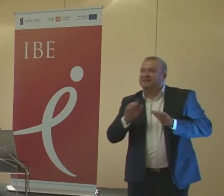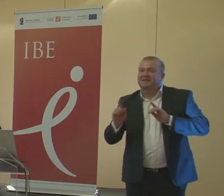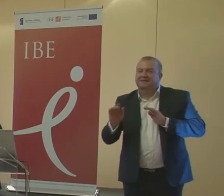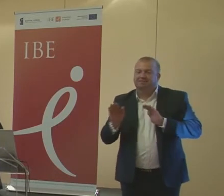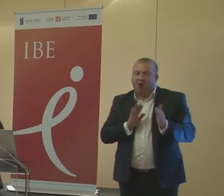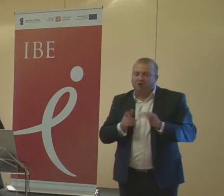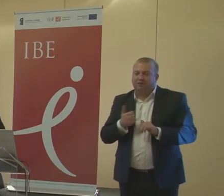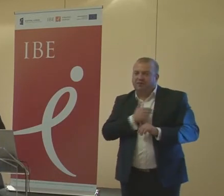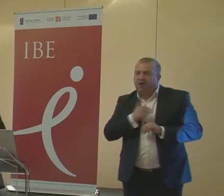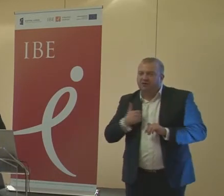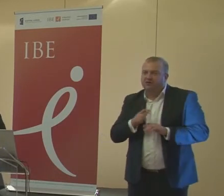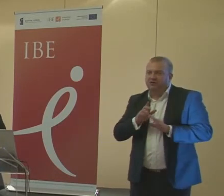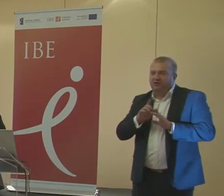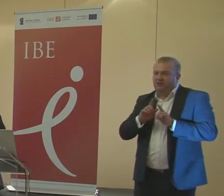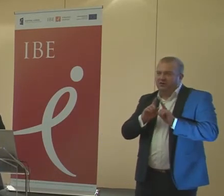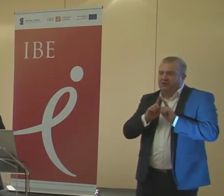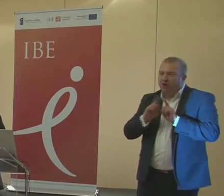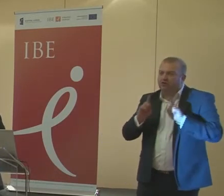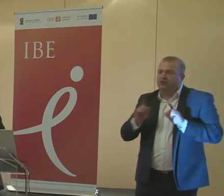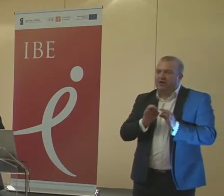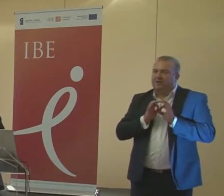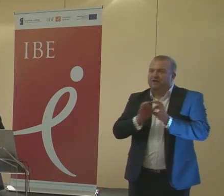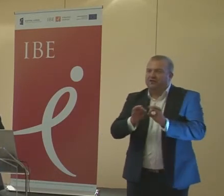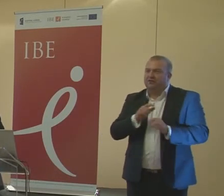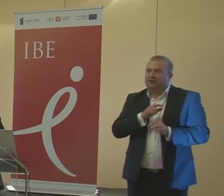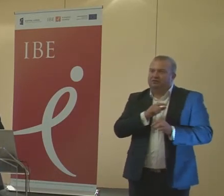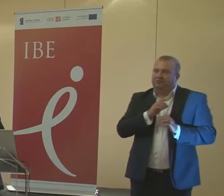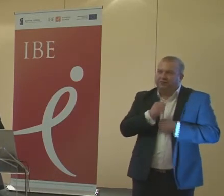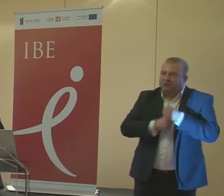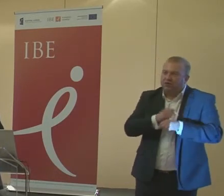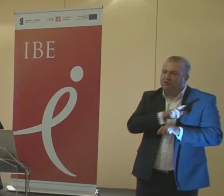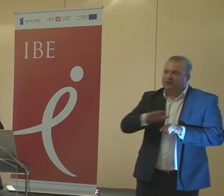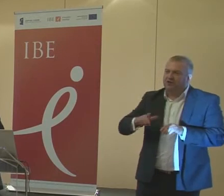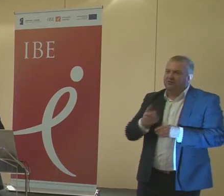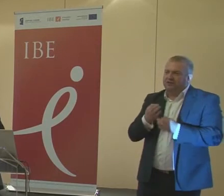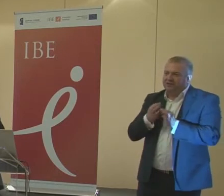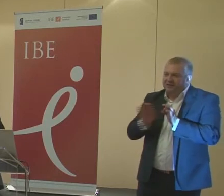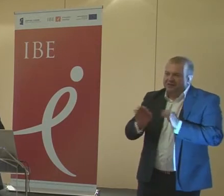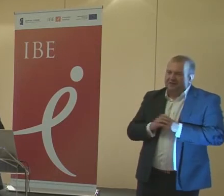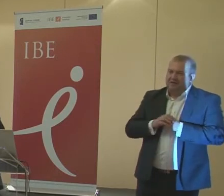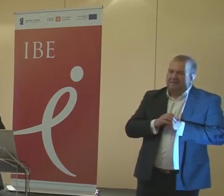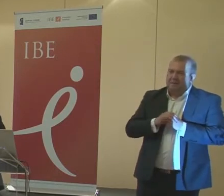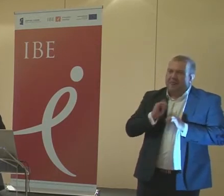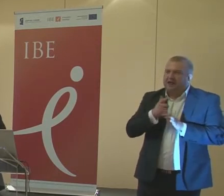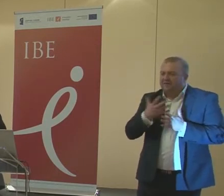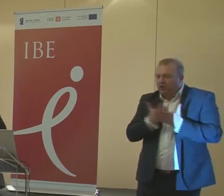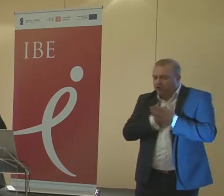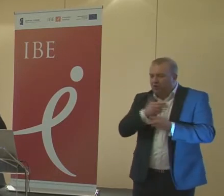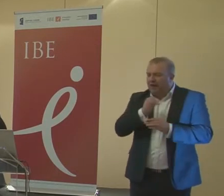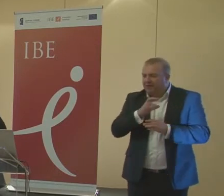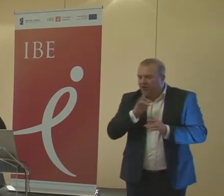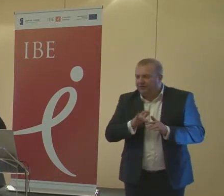nasi nauczyciele pracują z dziećmi o specjalnych potrzebach edukacyjnych, jakie metody wykorzystują, jakie środki,